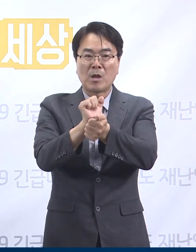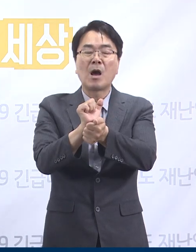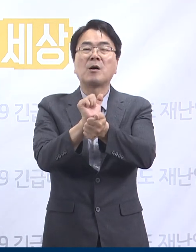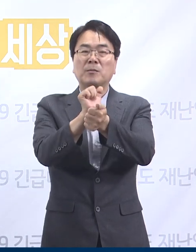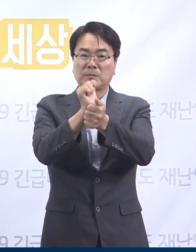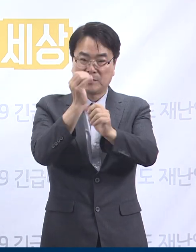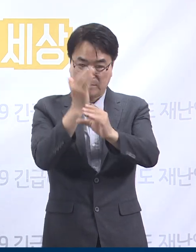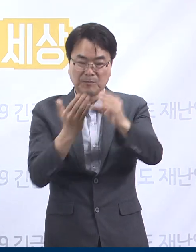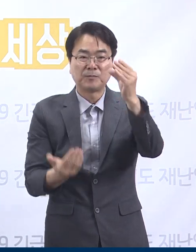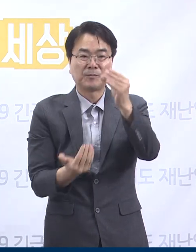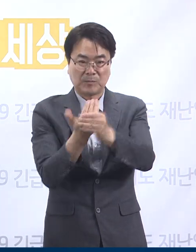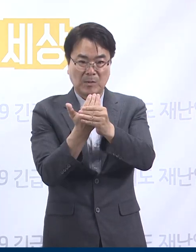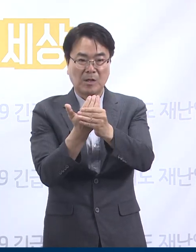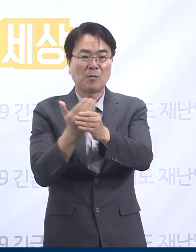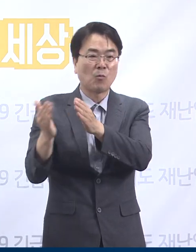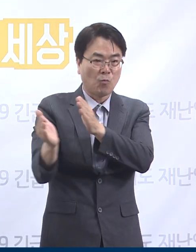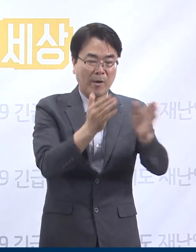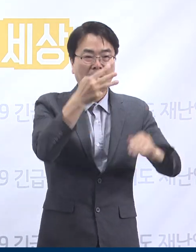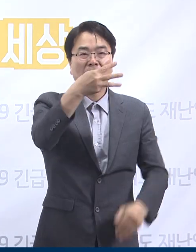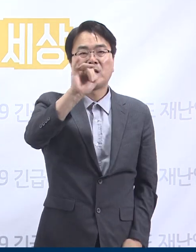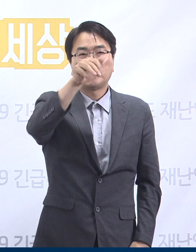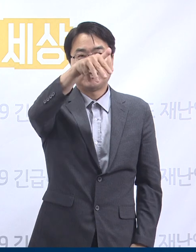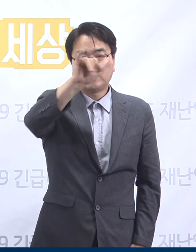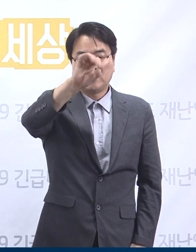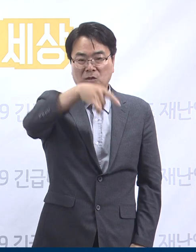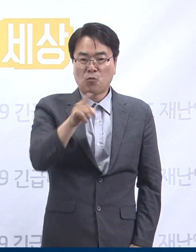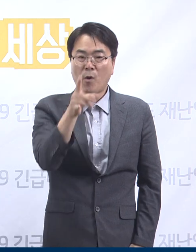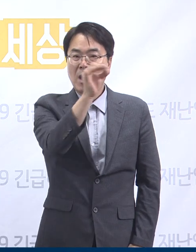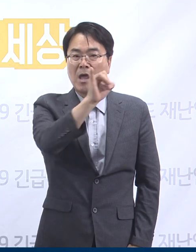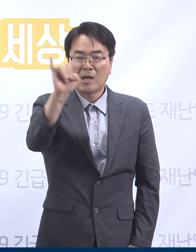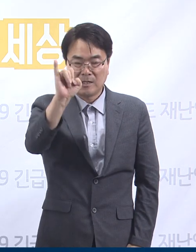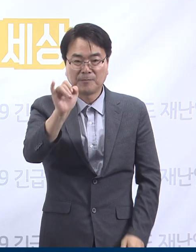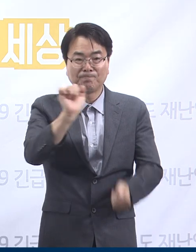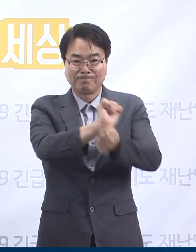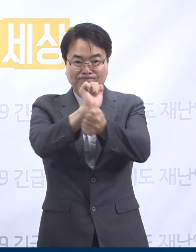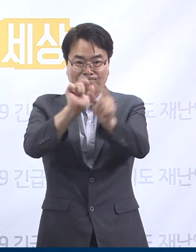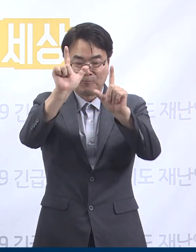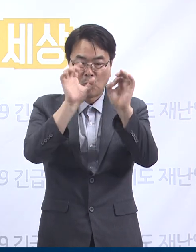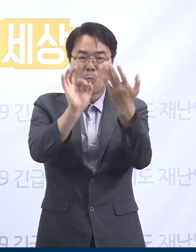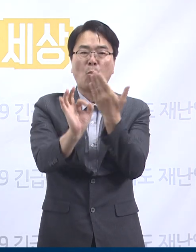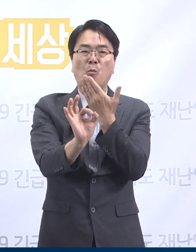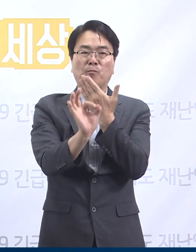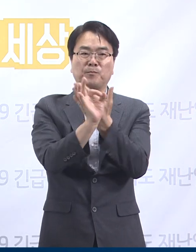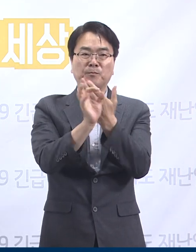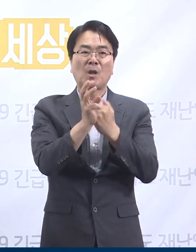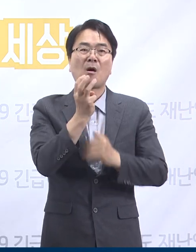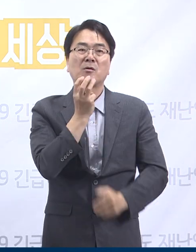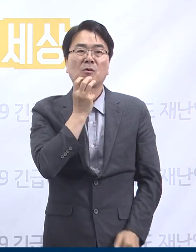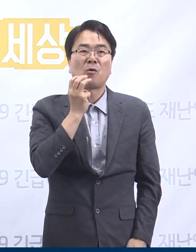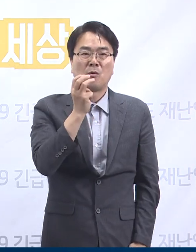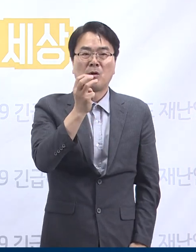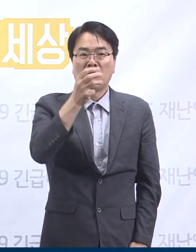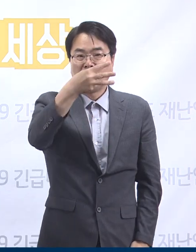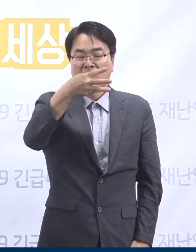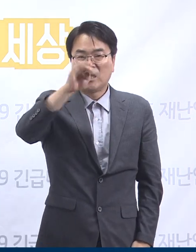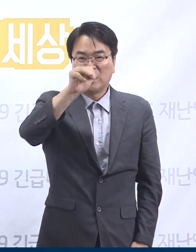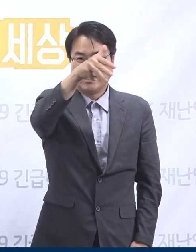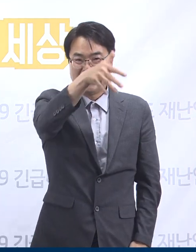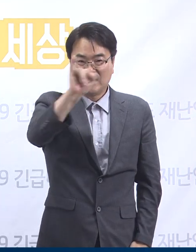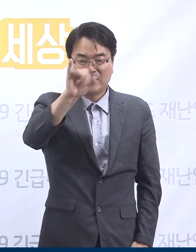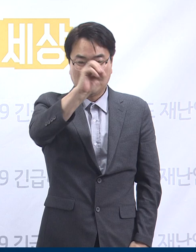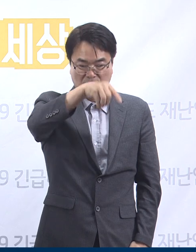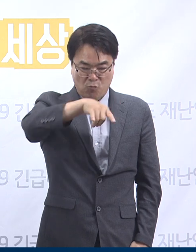서울 리치웨이 관련 도내 확진 상황에 대해 말씀드리겠습니다. 서울시 관악구 소재 다단계 건강기능식품